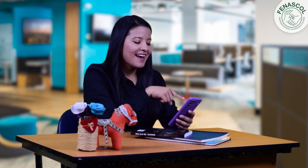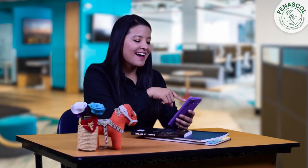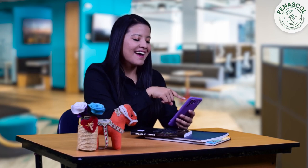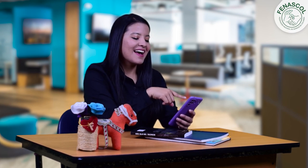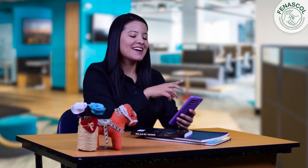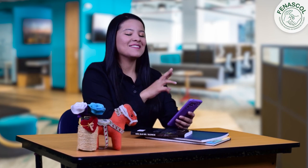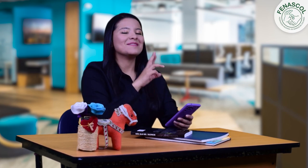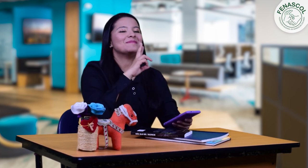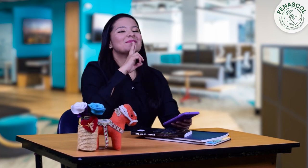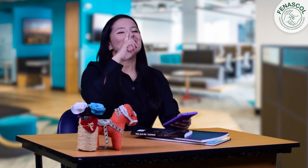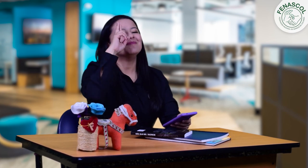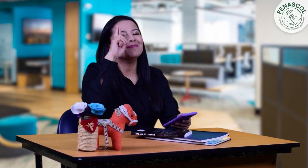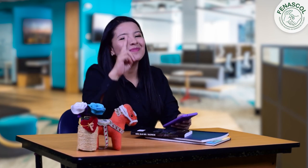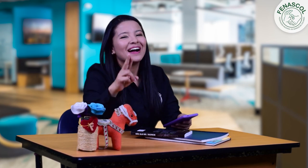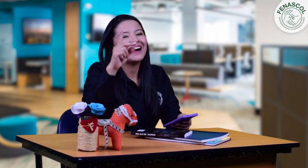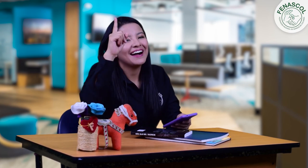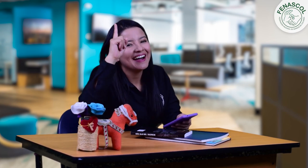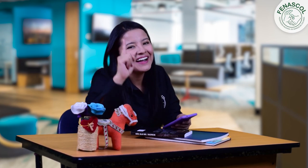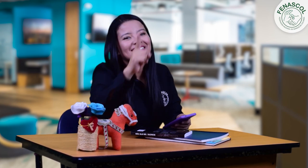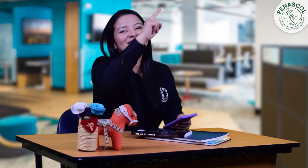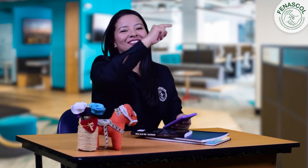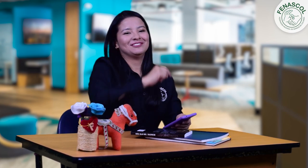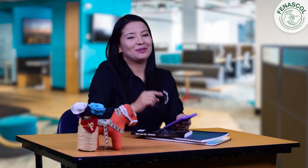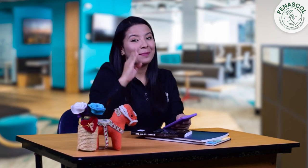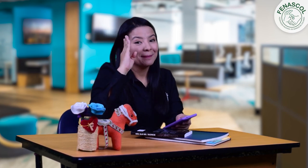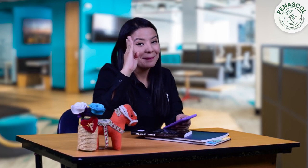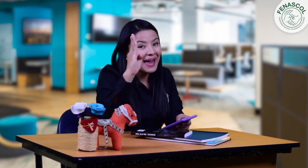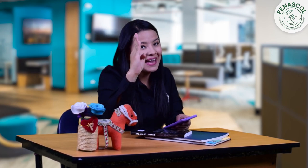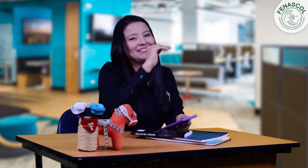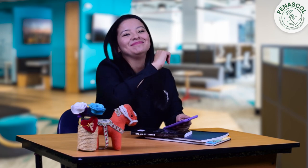Mmm. Claro, la respuesta correcta es la B.